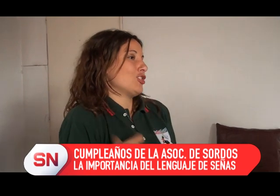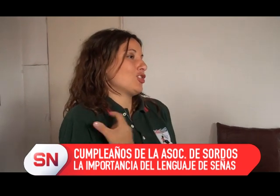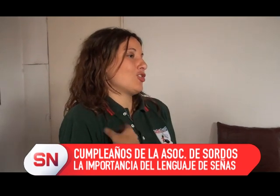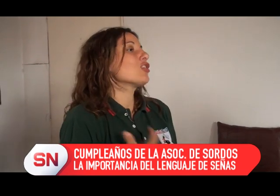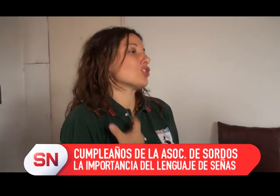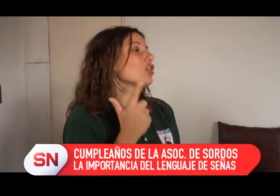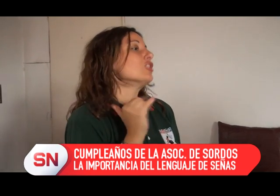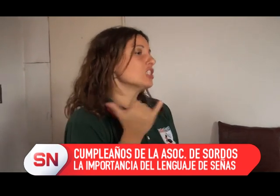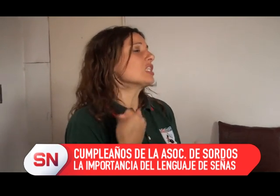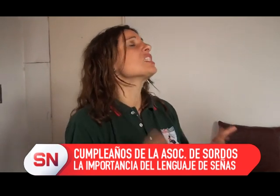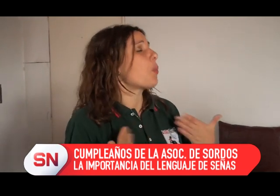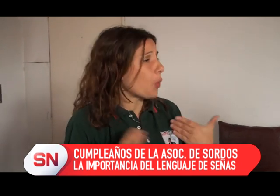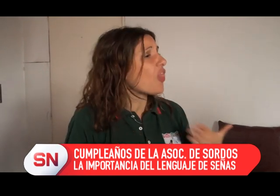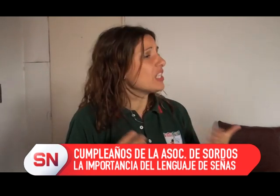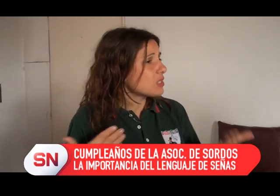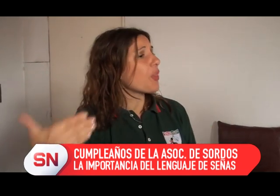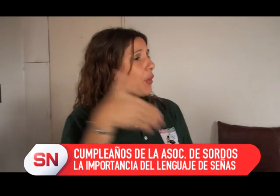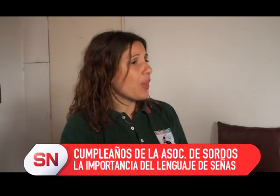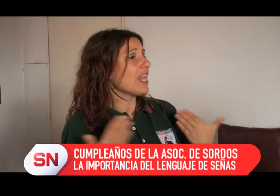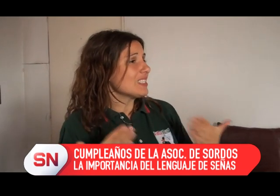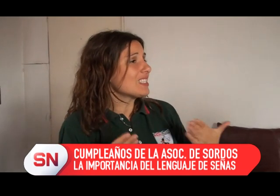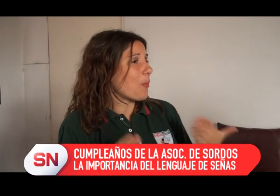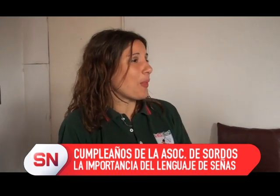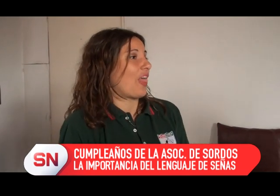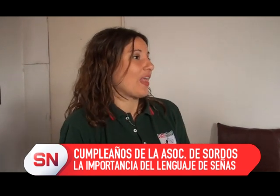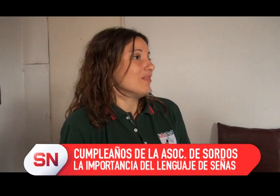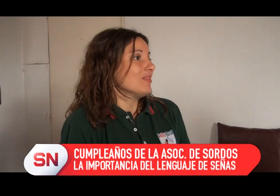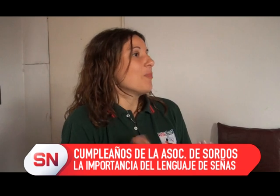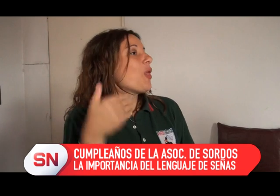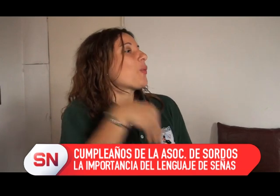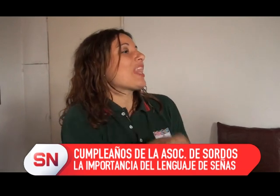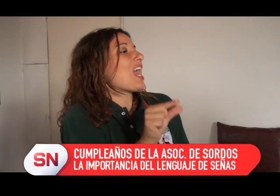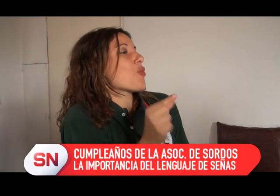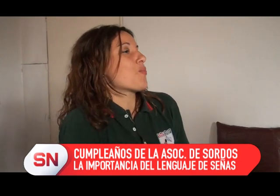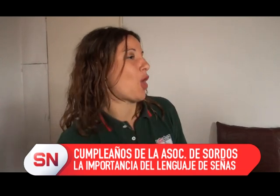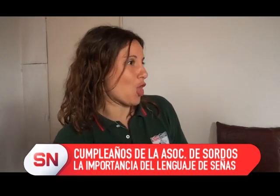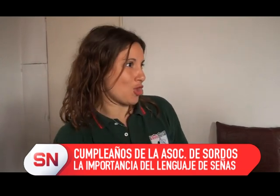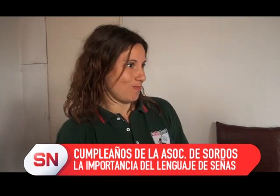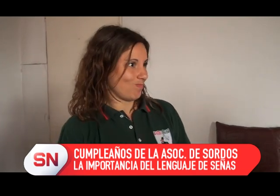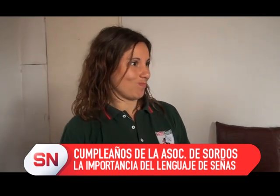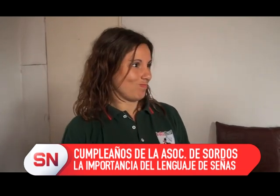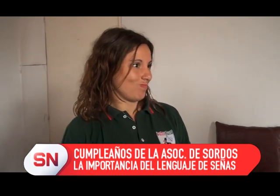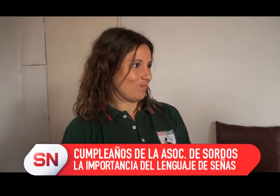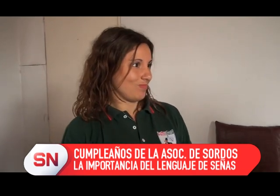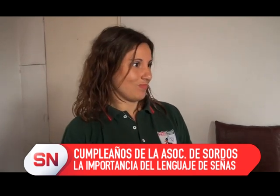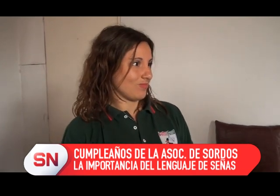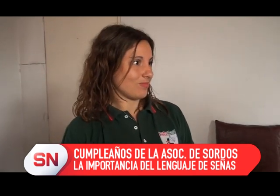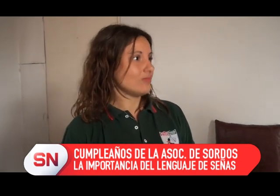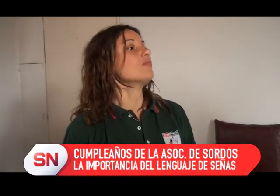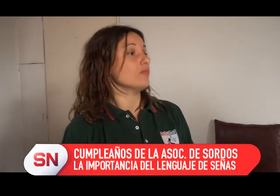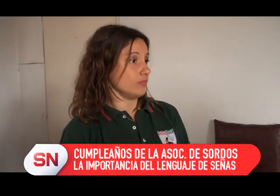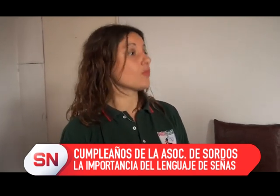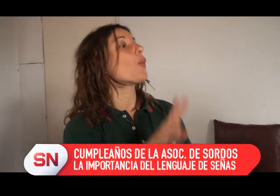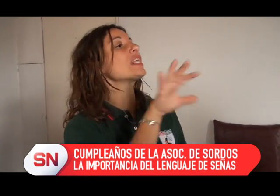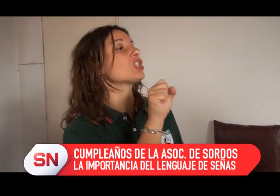¿sí? Pero bueno, se pueden adherir yendo a la asociación de sordos en Clavarino y Yrigoyen, en la esquina. La cuota de